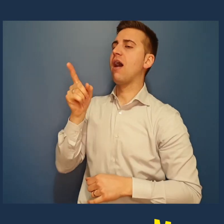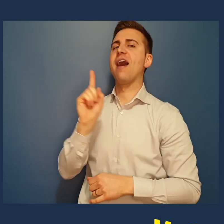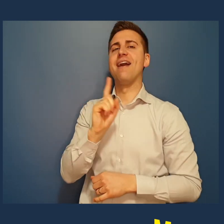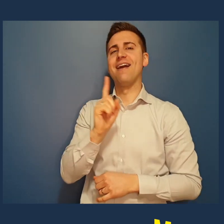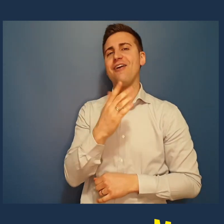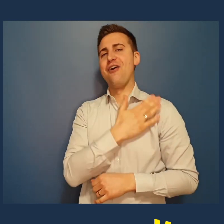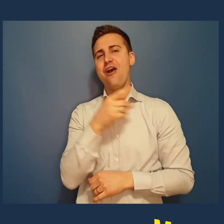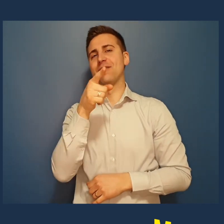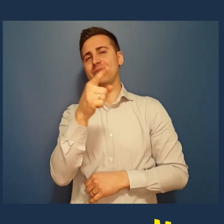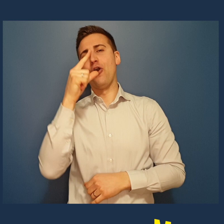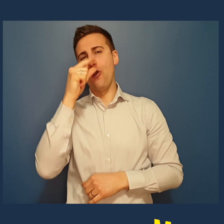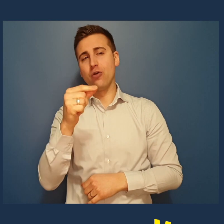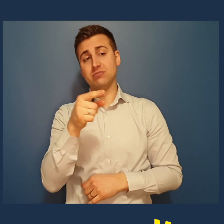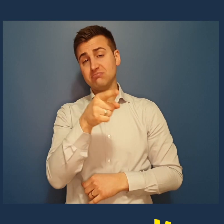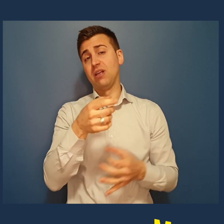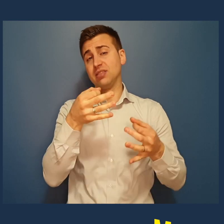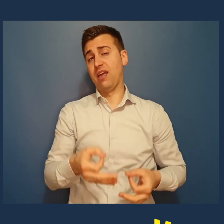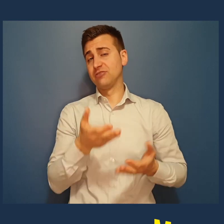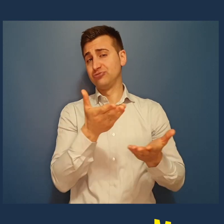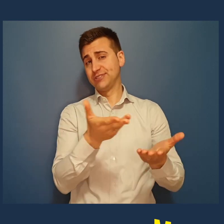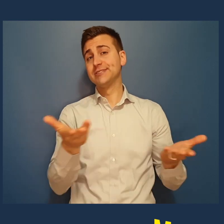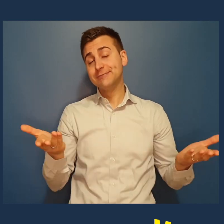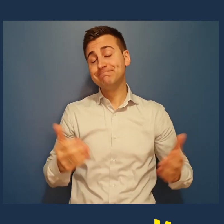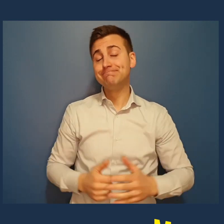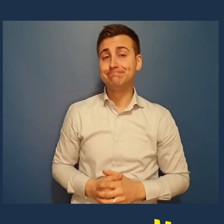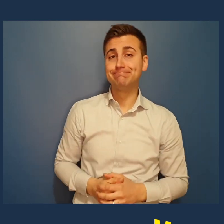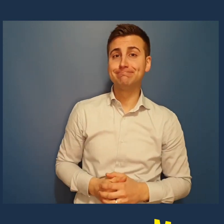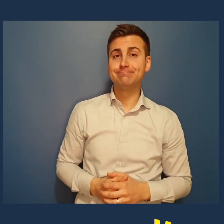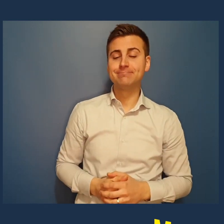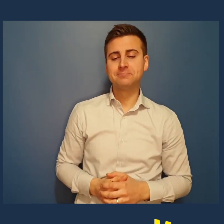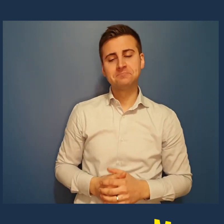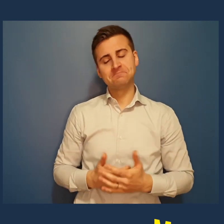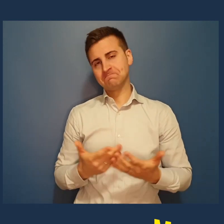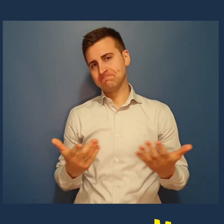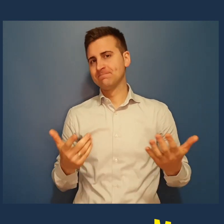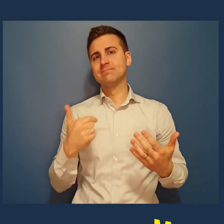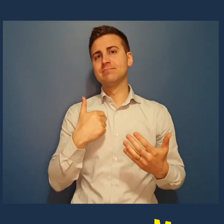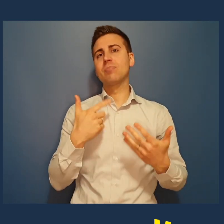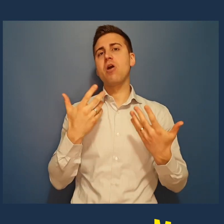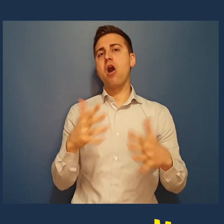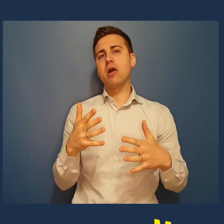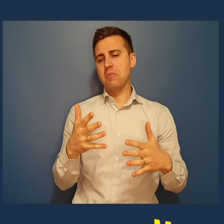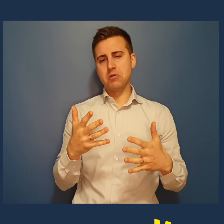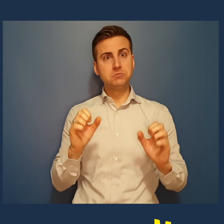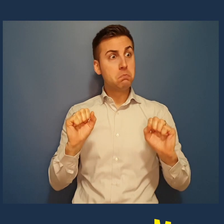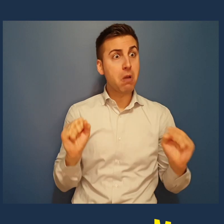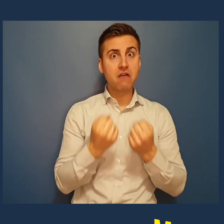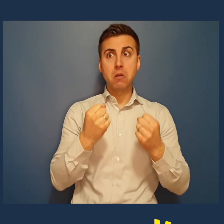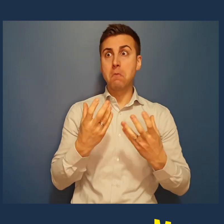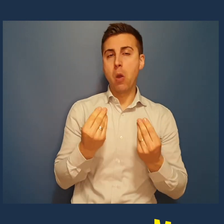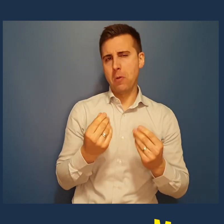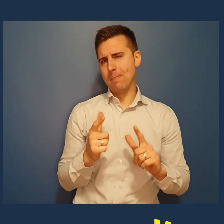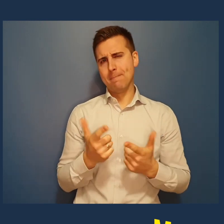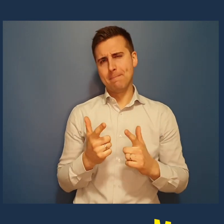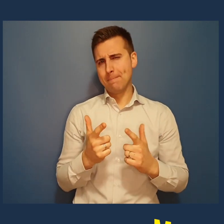Conte. Sì, è stato lui che lo ha deciso, anche se non lo ringrazieremo mai abbastanza. Ormai nulla più può spaventarmi se non il fatto che tutto